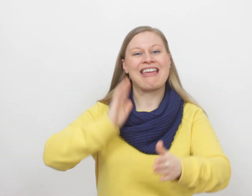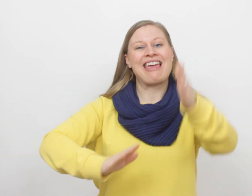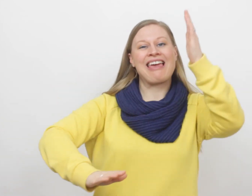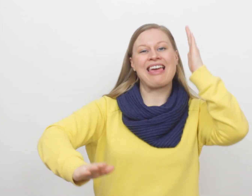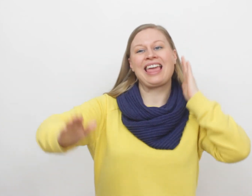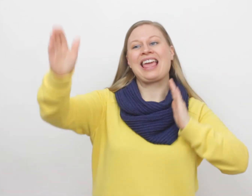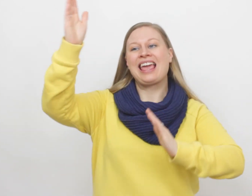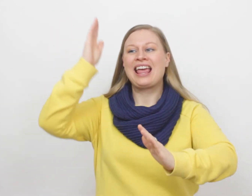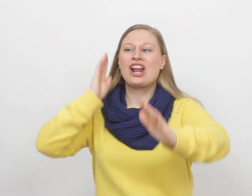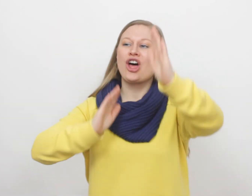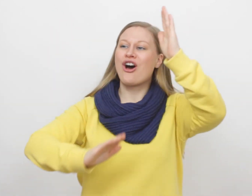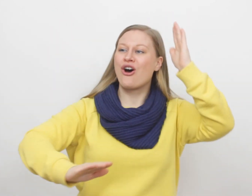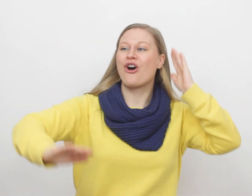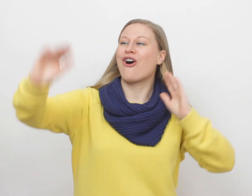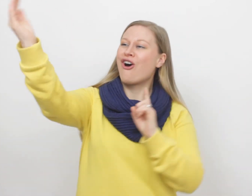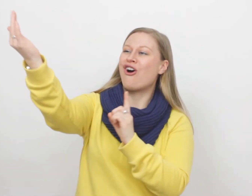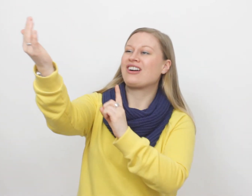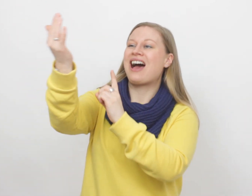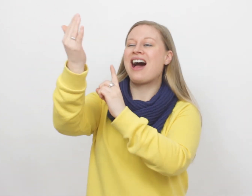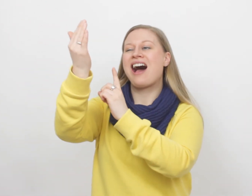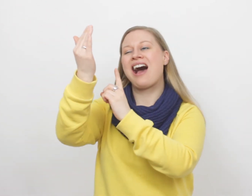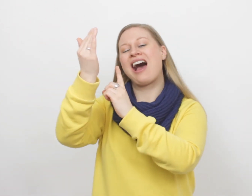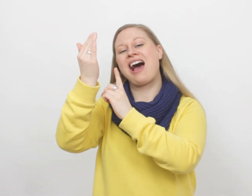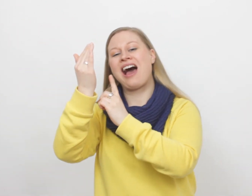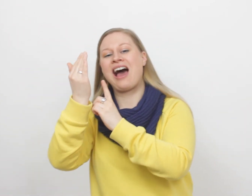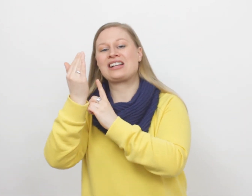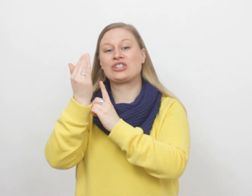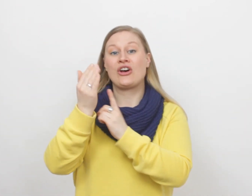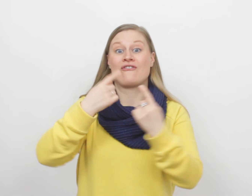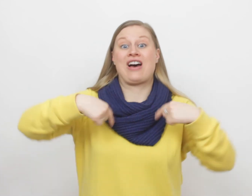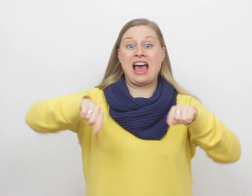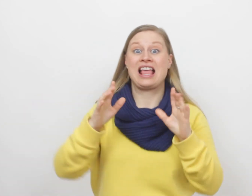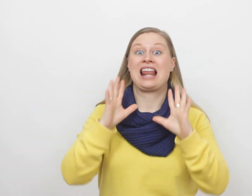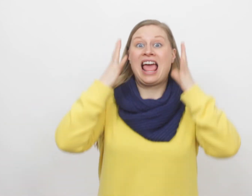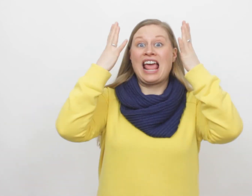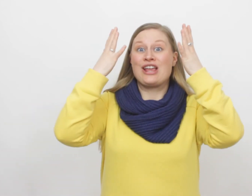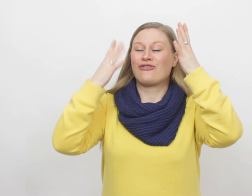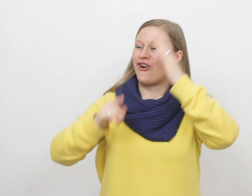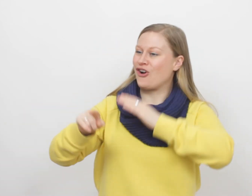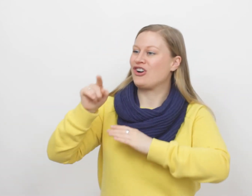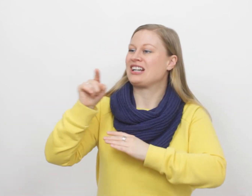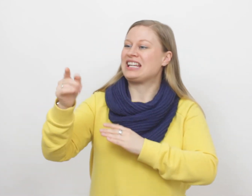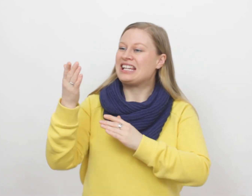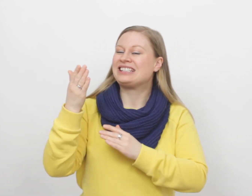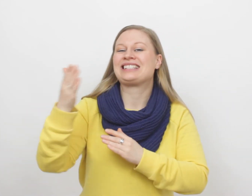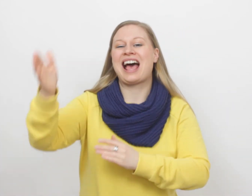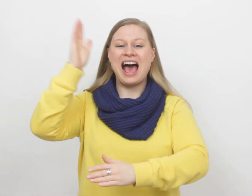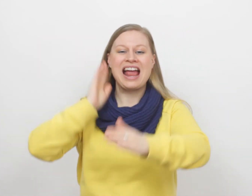eerlijkheid. Een leven in zijn